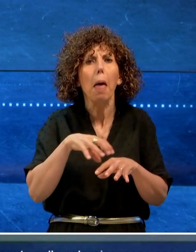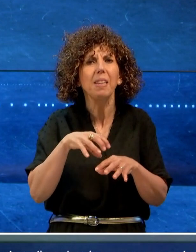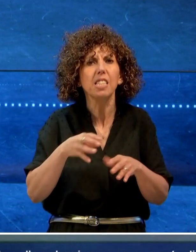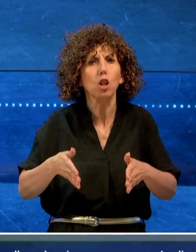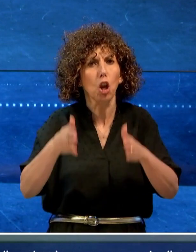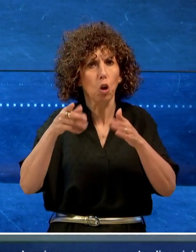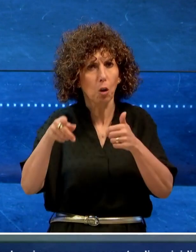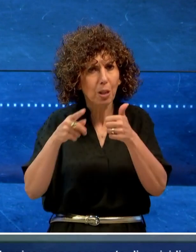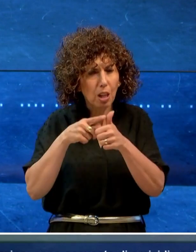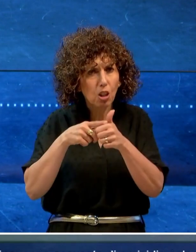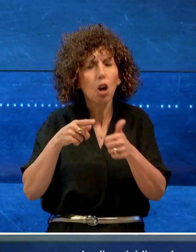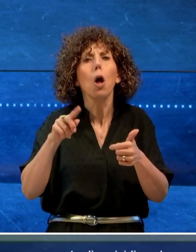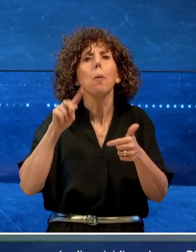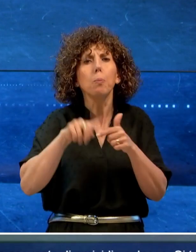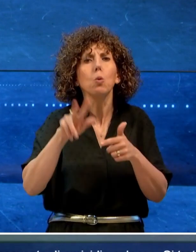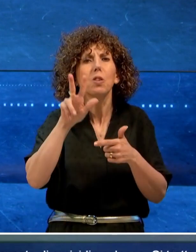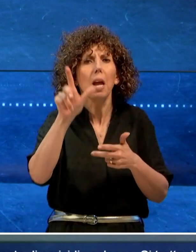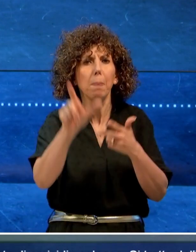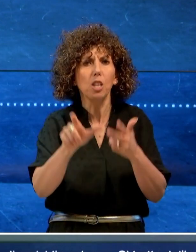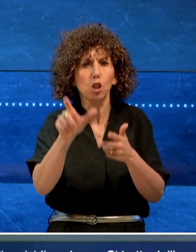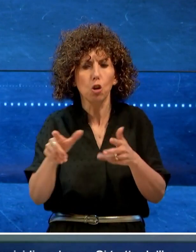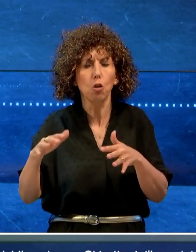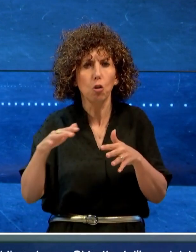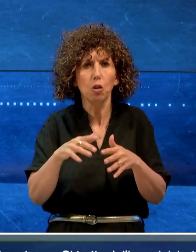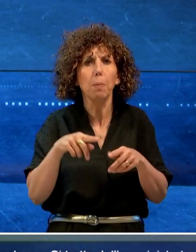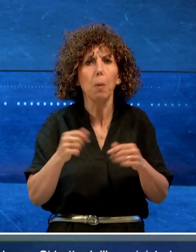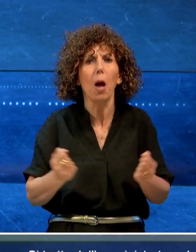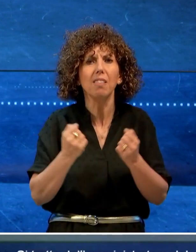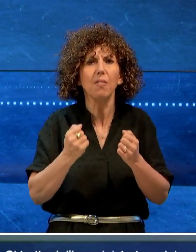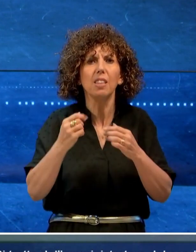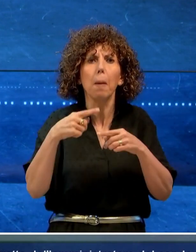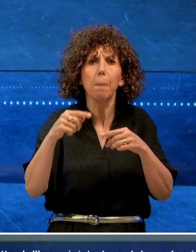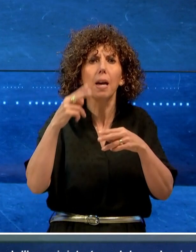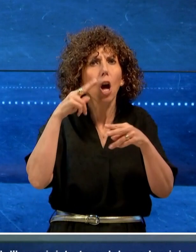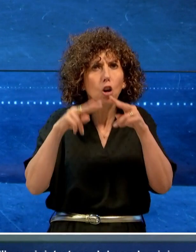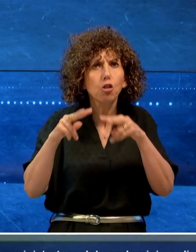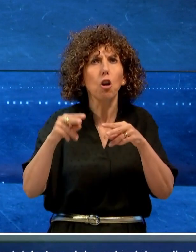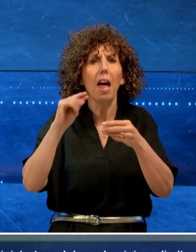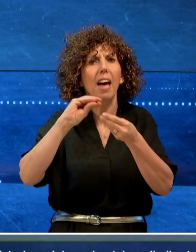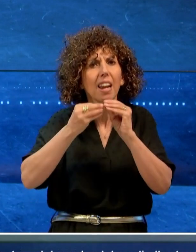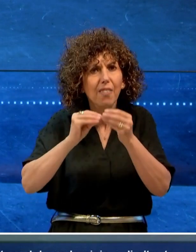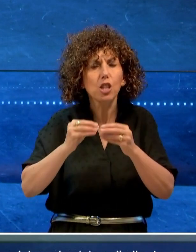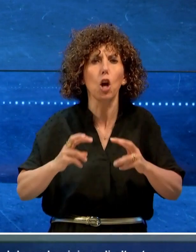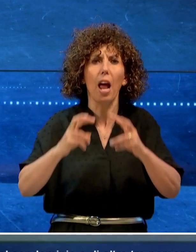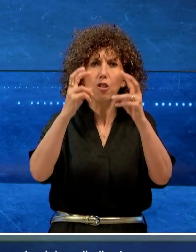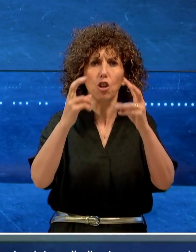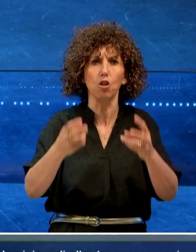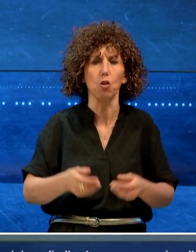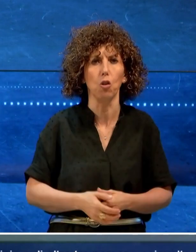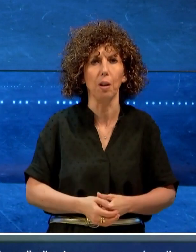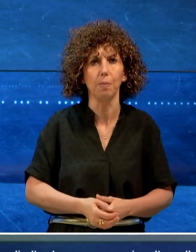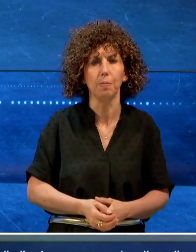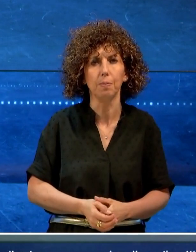condominio e di altre tre persone coinvolte nelle attività di manutenzione e revisione dell'ascensore.